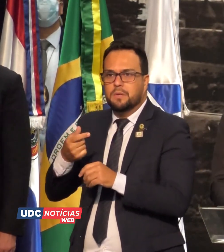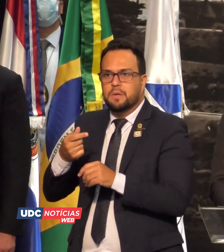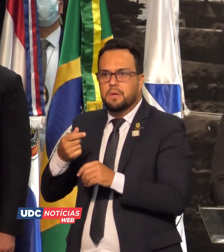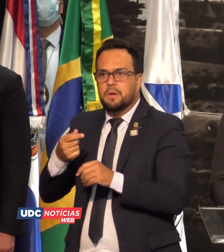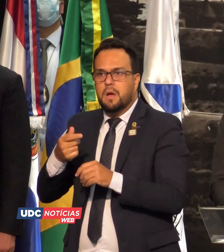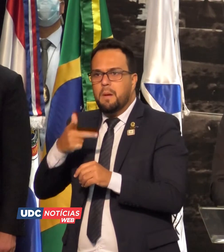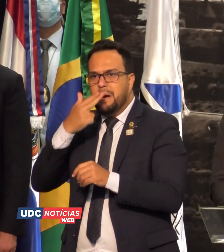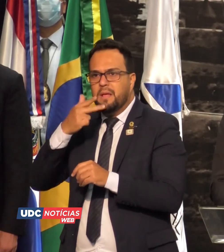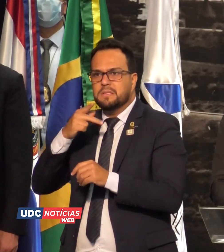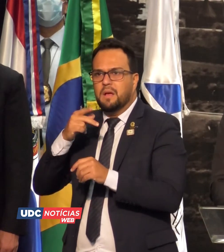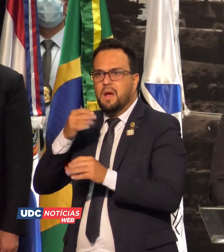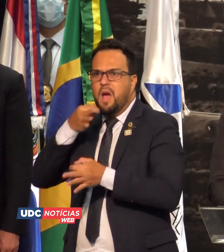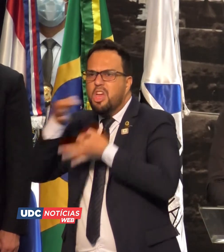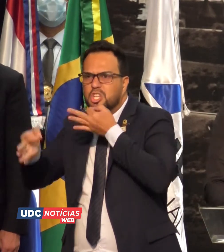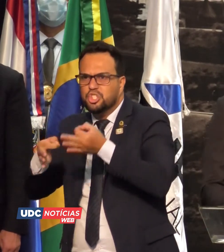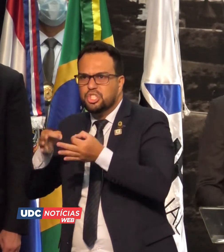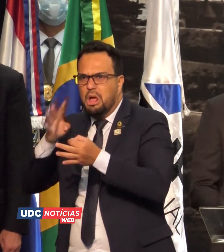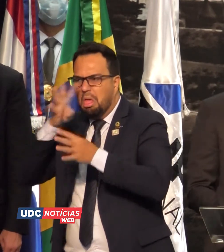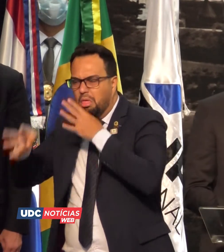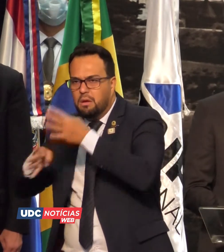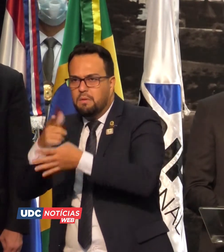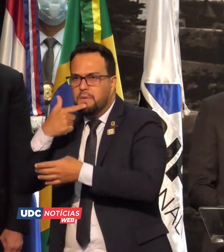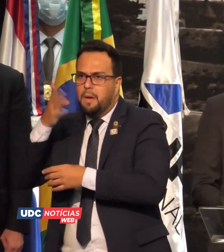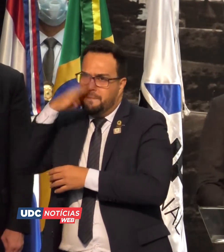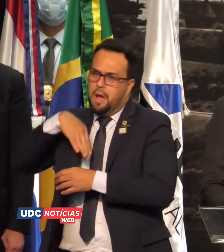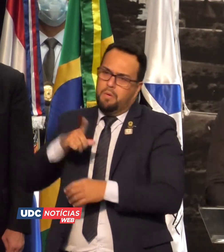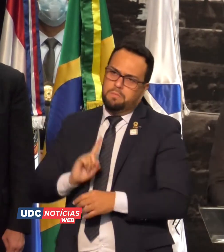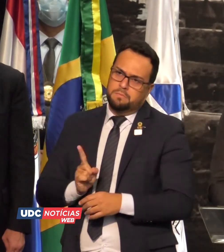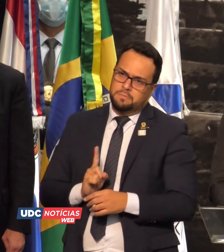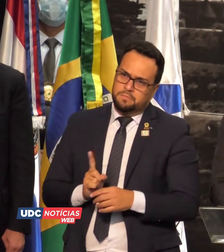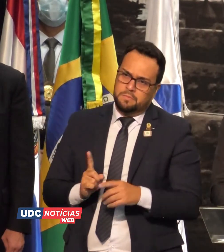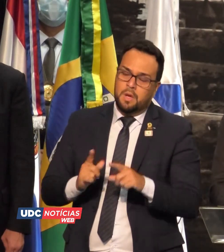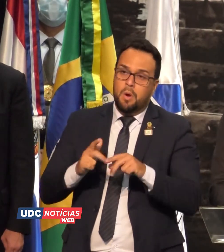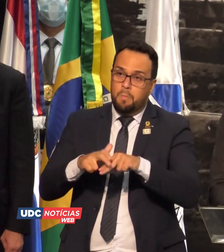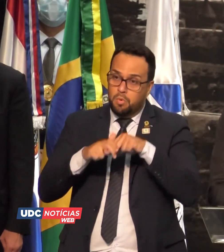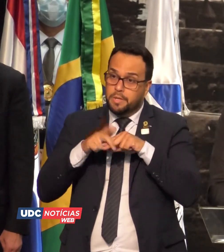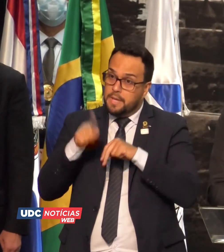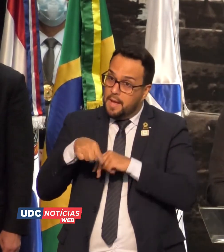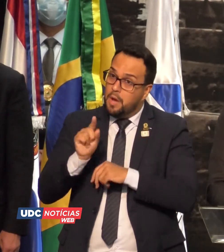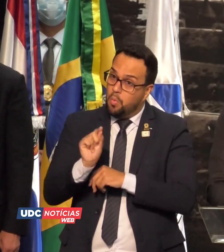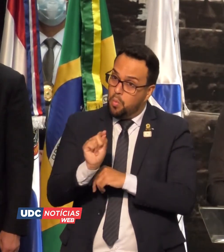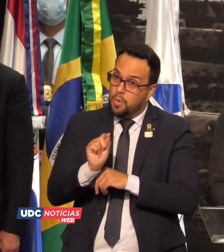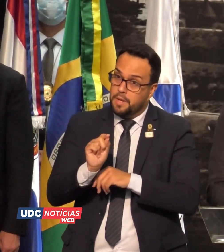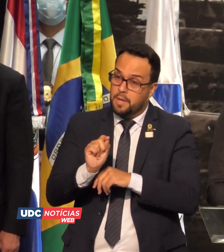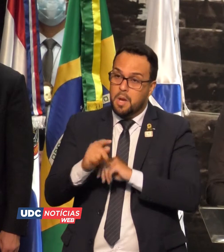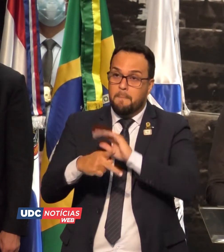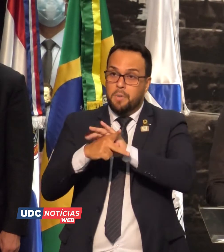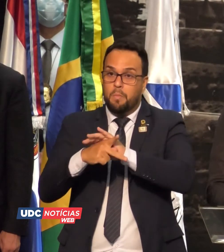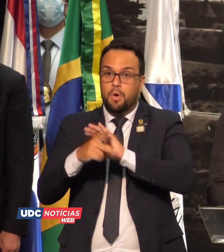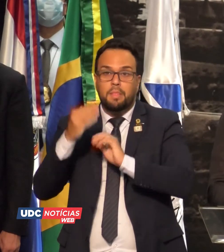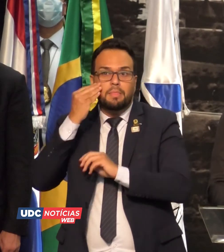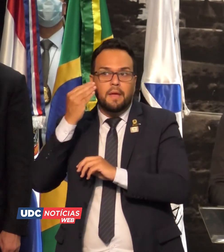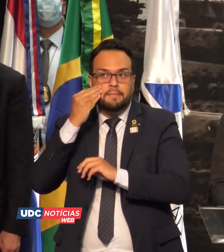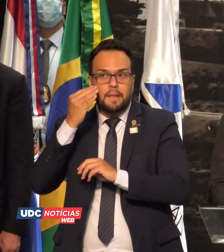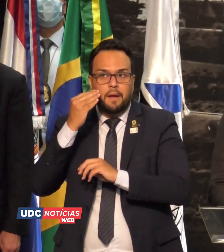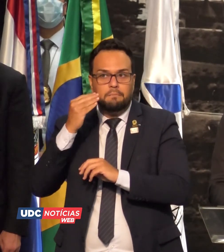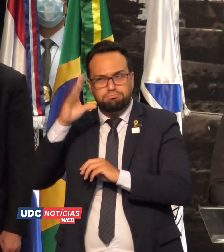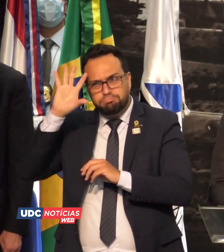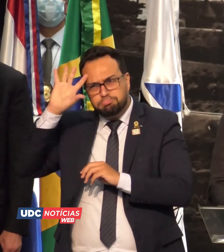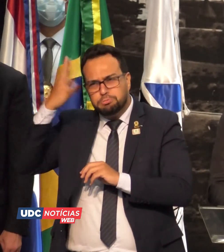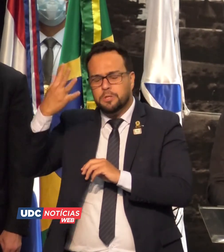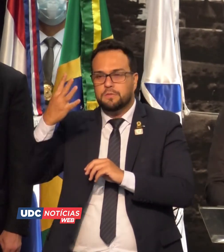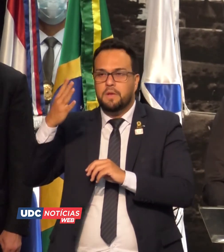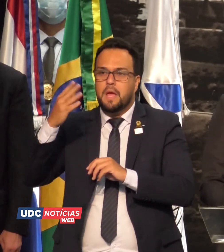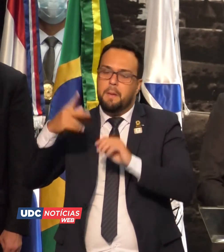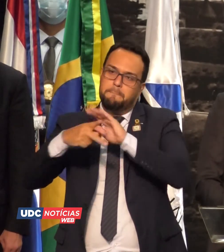Luna, enfatizando grandes obras que estão sendo executadas na cidade e região e também deu boas-vindas ao novo diretor-geral.